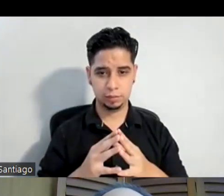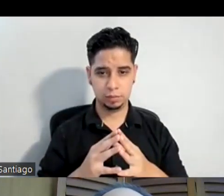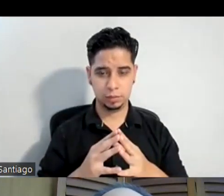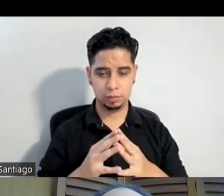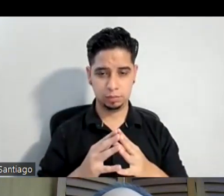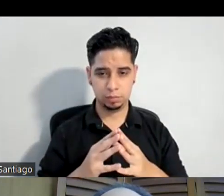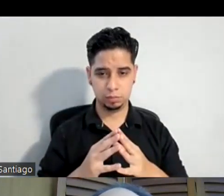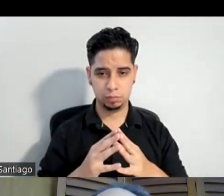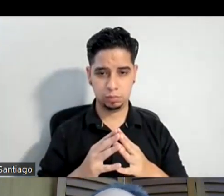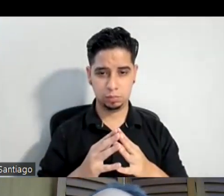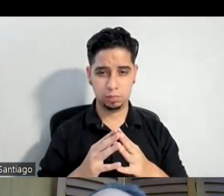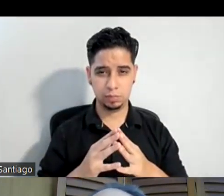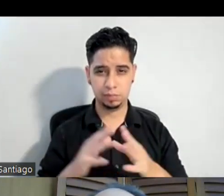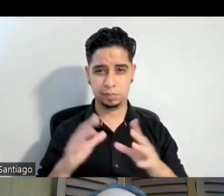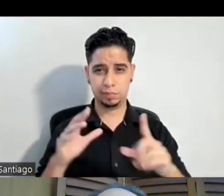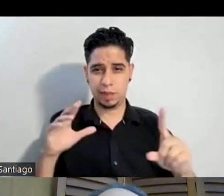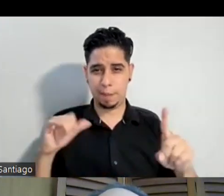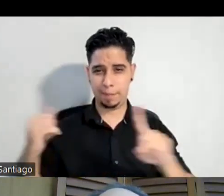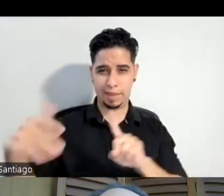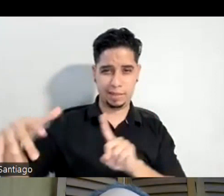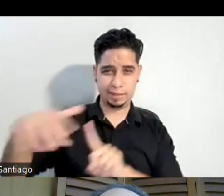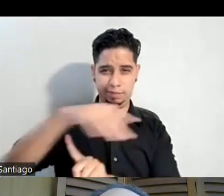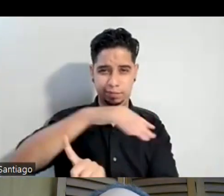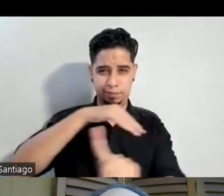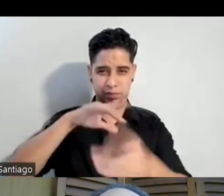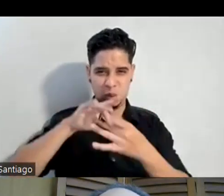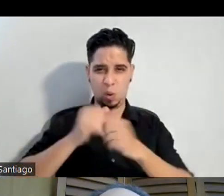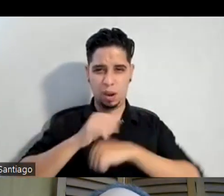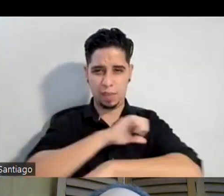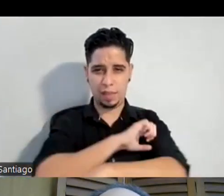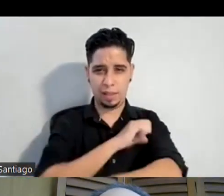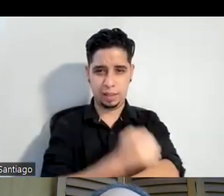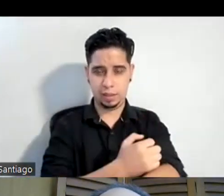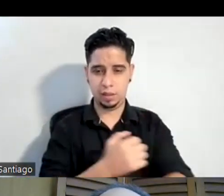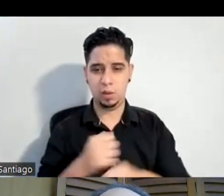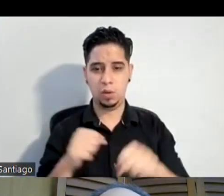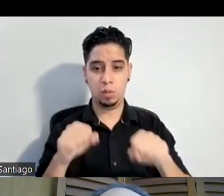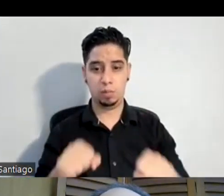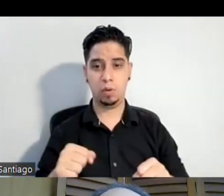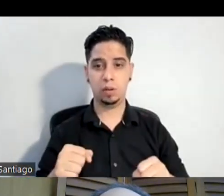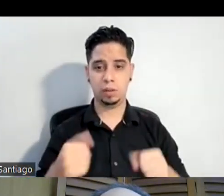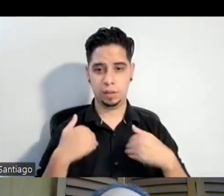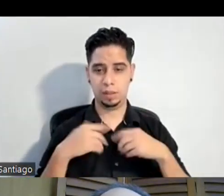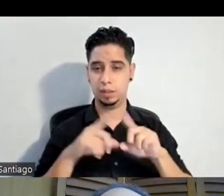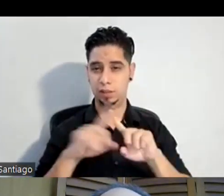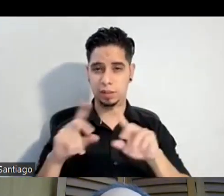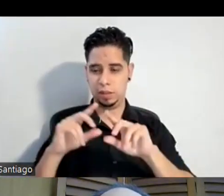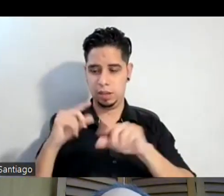atmosféricamente hablando la energía pude estar en varias generaciones en la universidad y